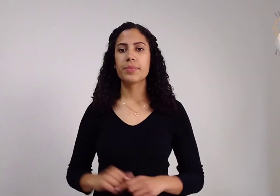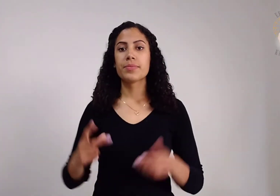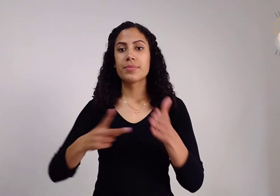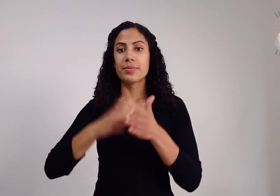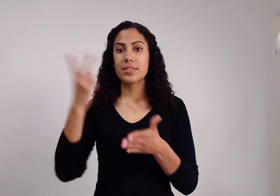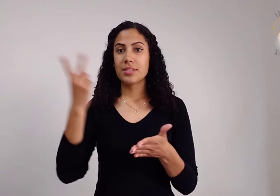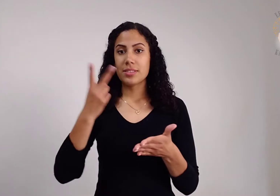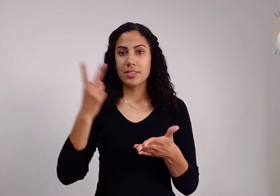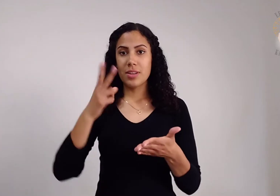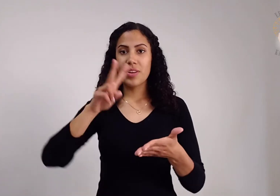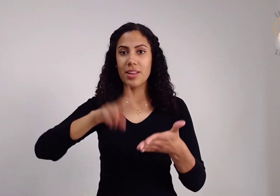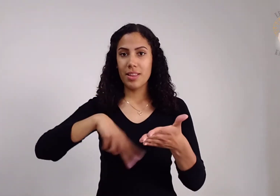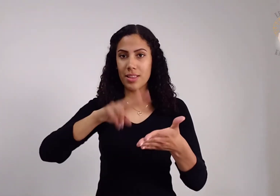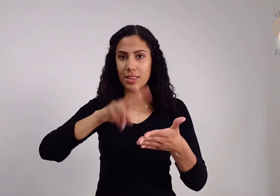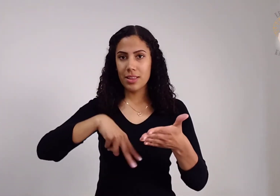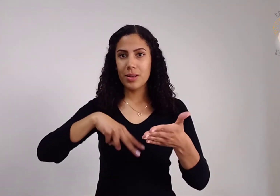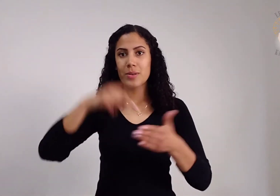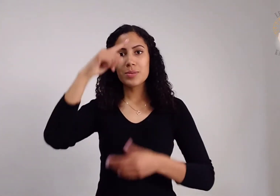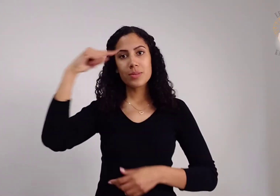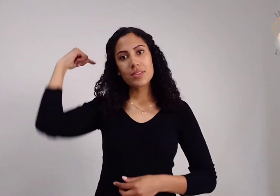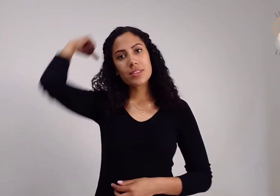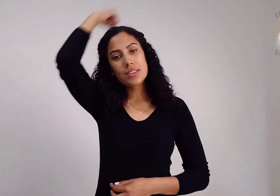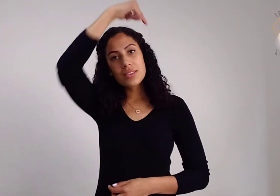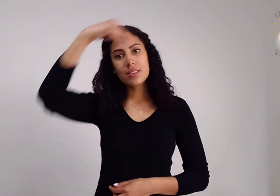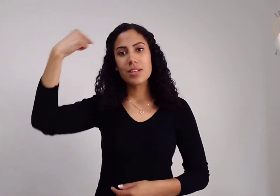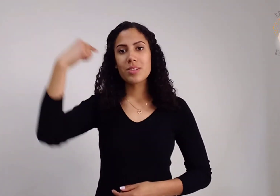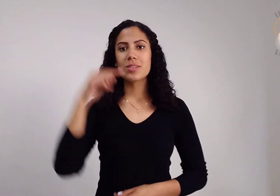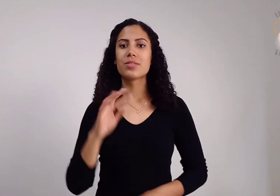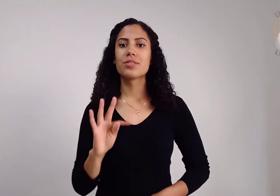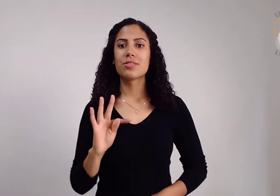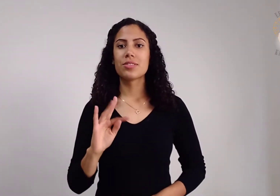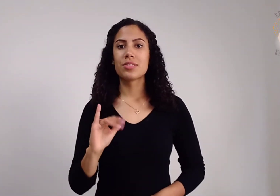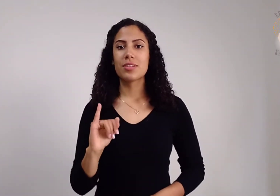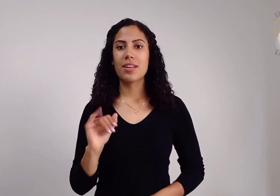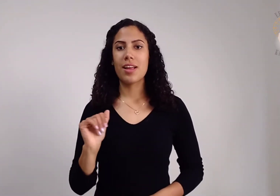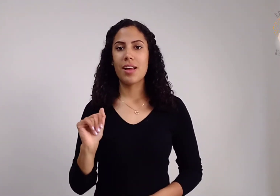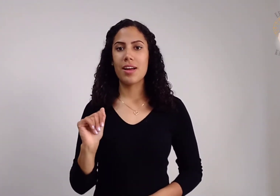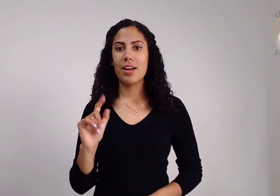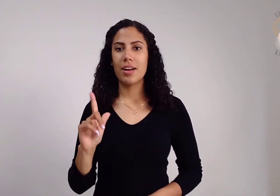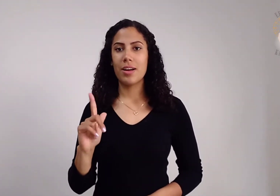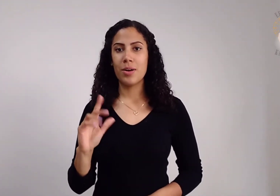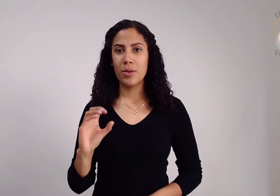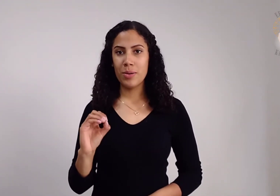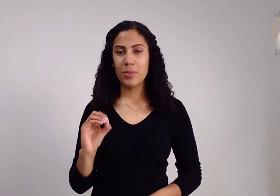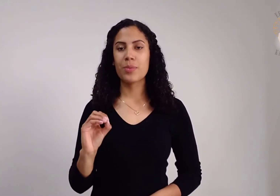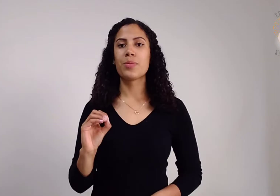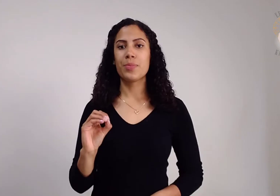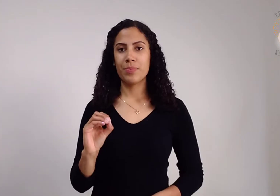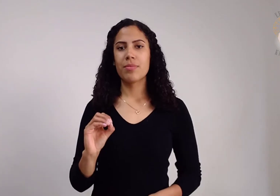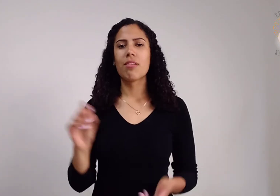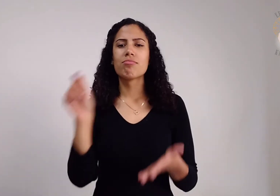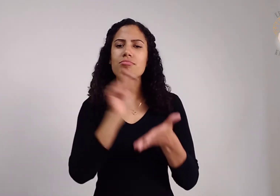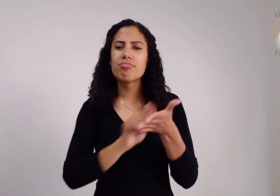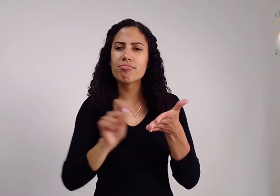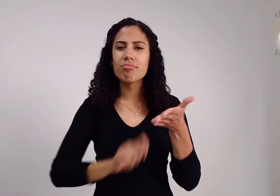Segunda leitura Leitura da carta de São